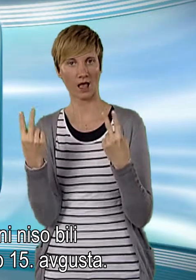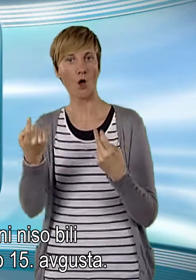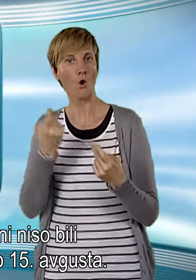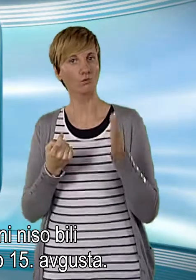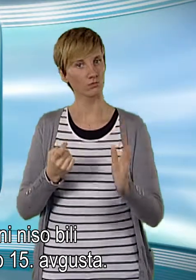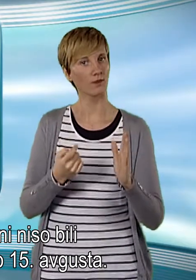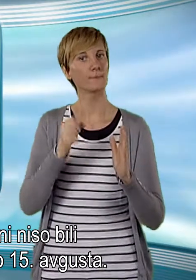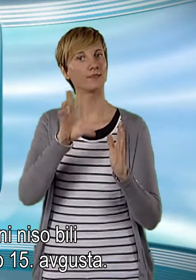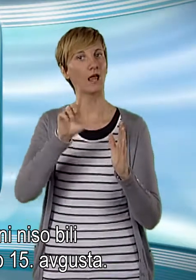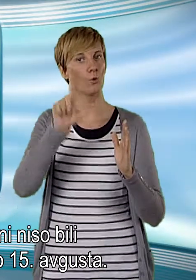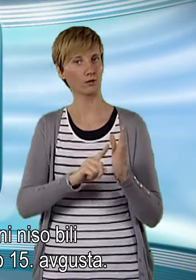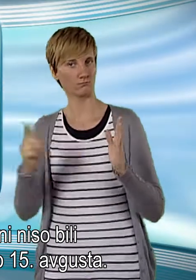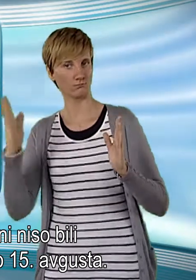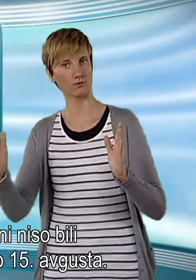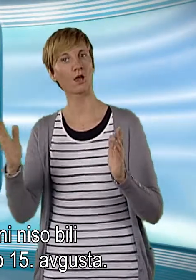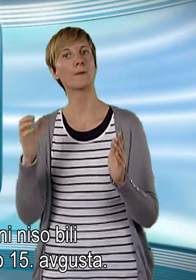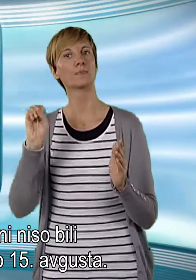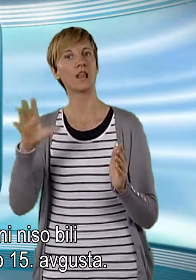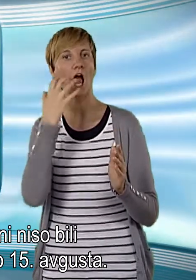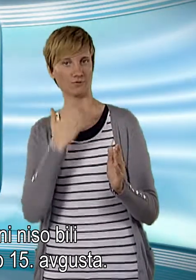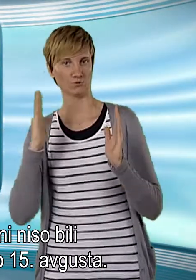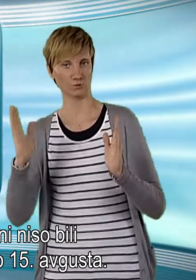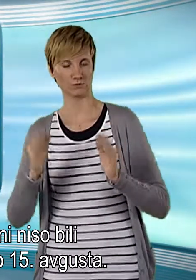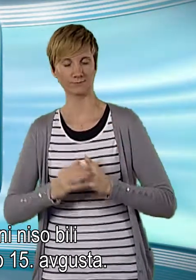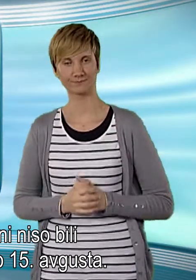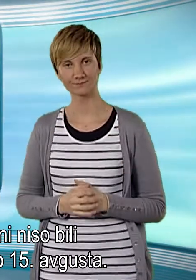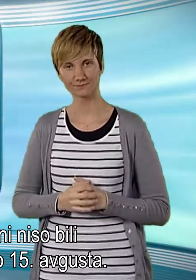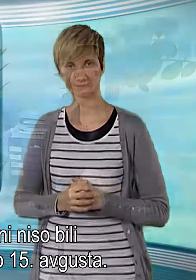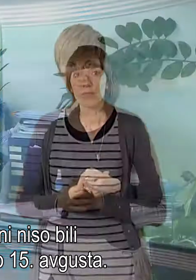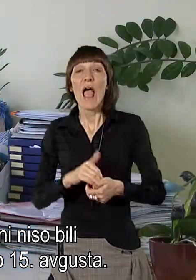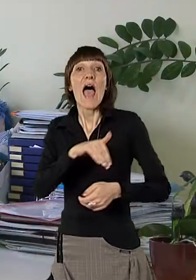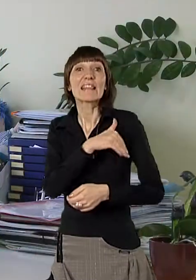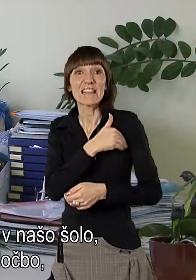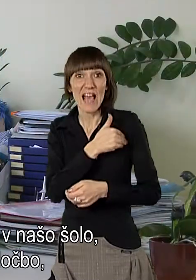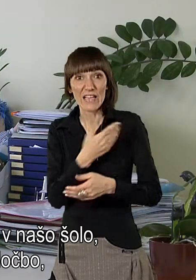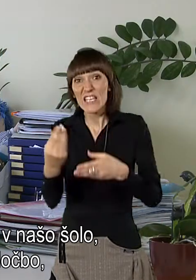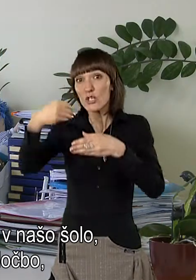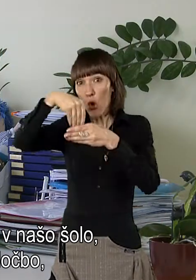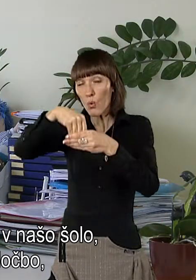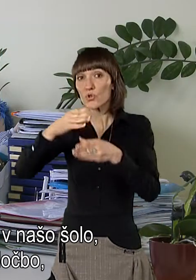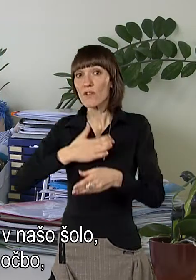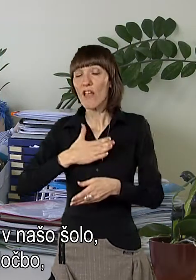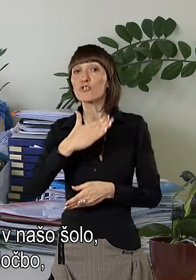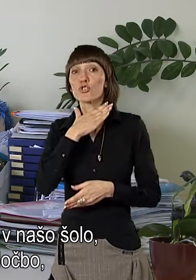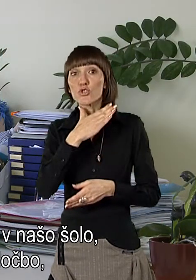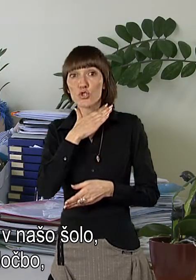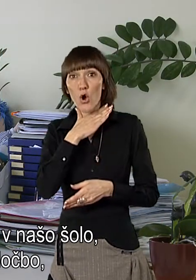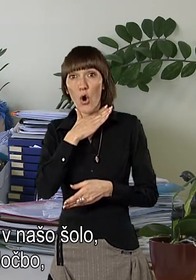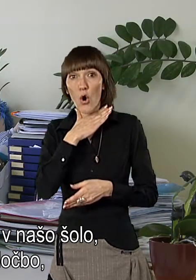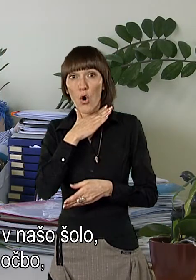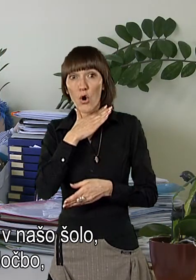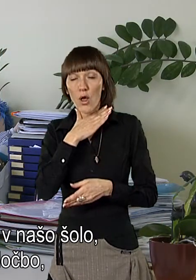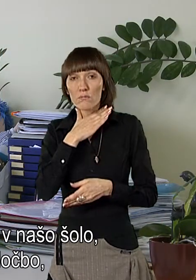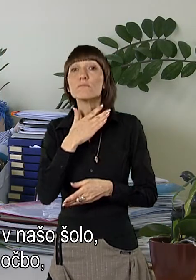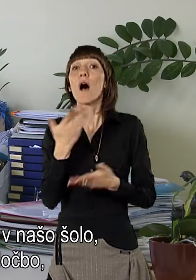bili veljavni od 15. julija do 15. augusta. Dijaki, ki so vključeni v naše šoro, so